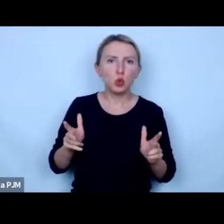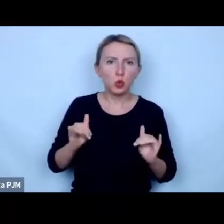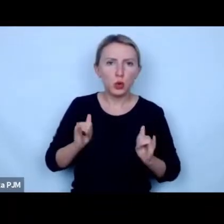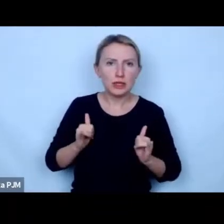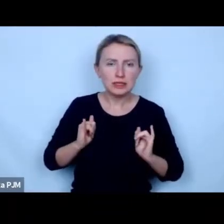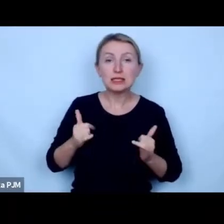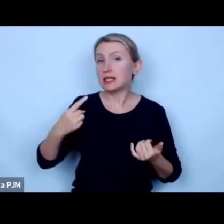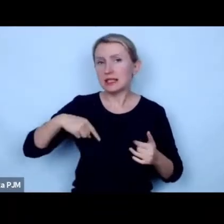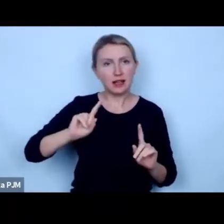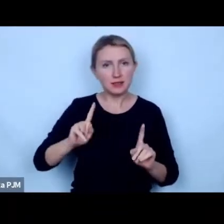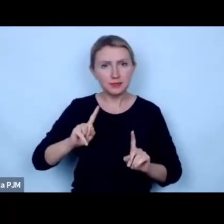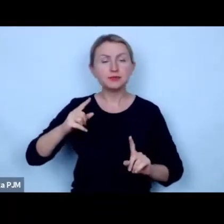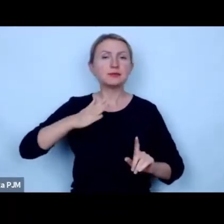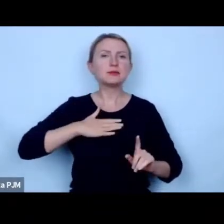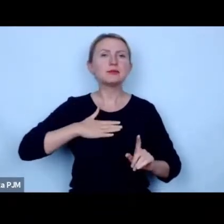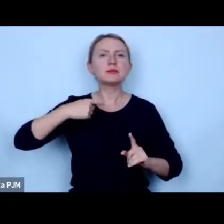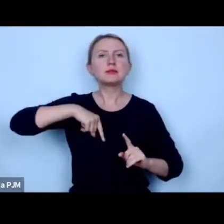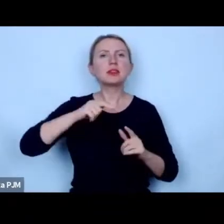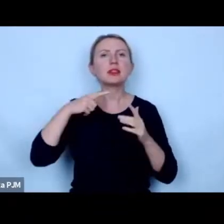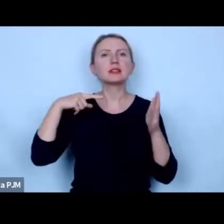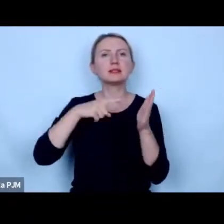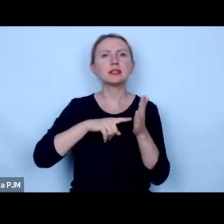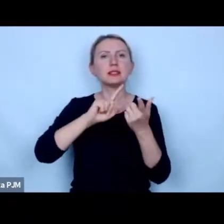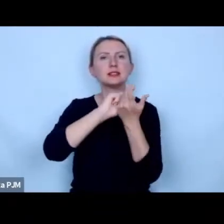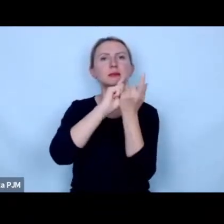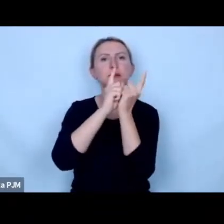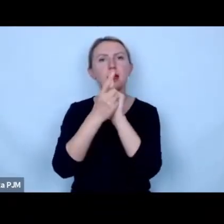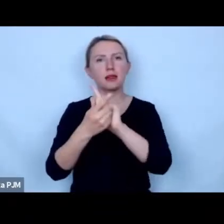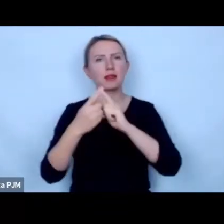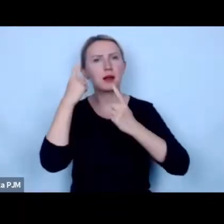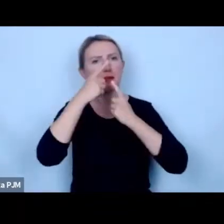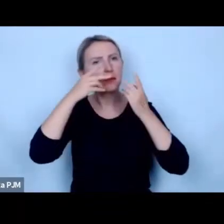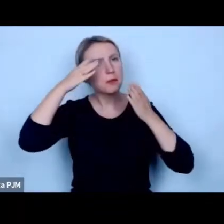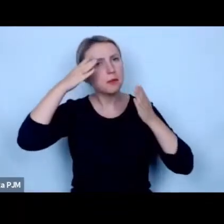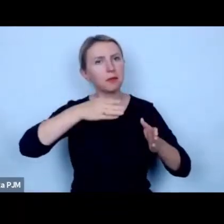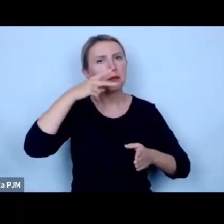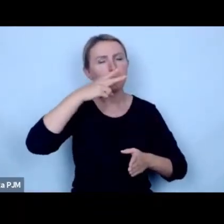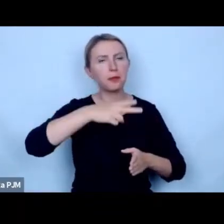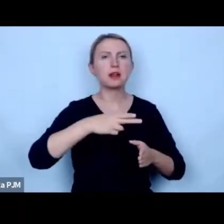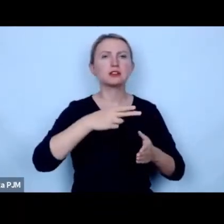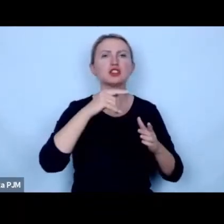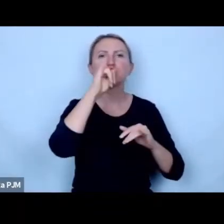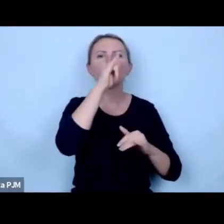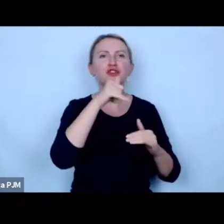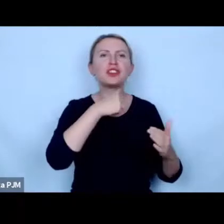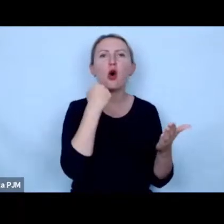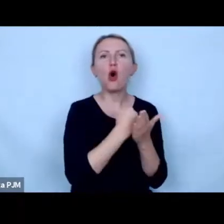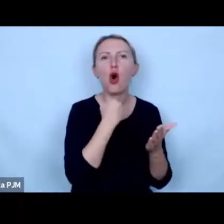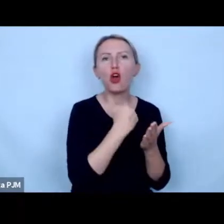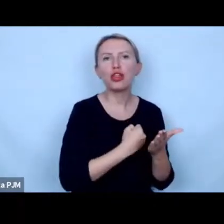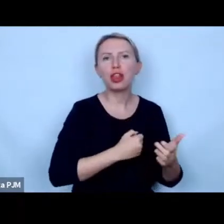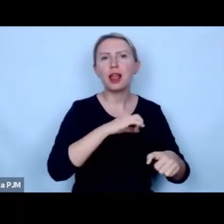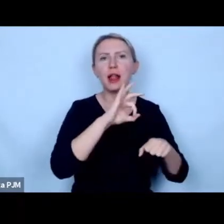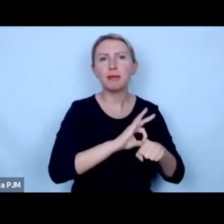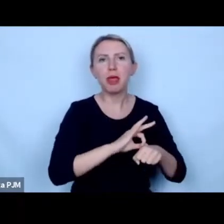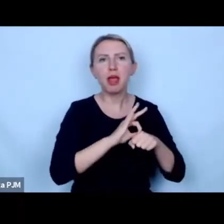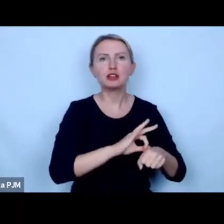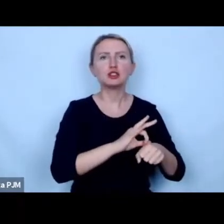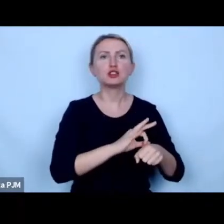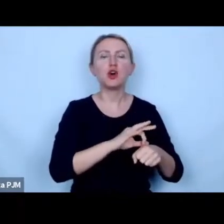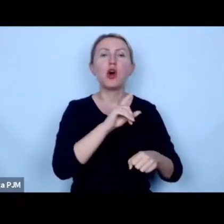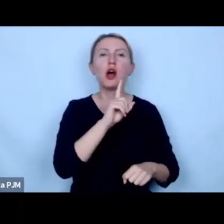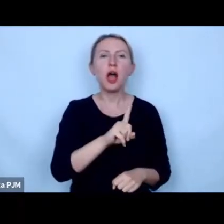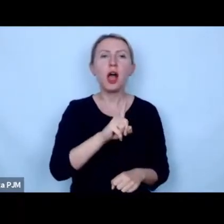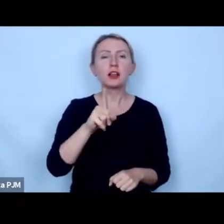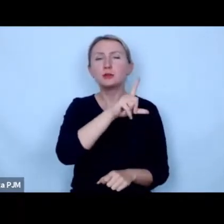zmienić postrzegania postrzegania świnia kotletów mięsa ale